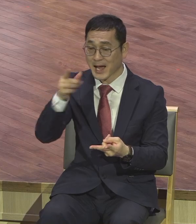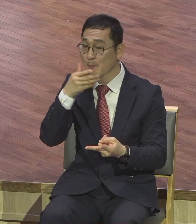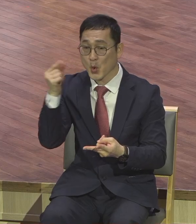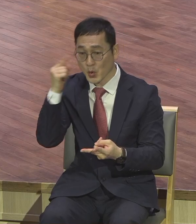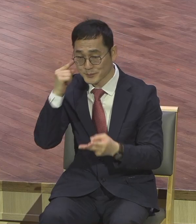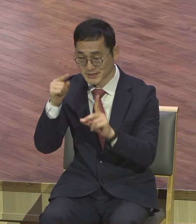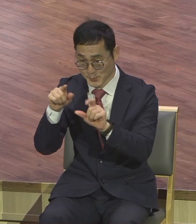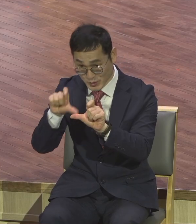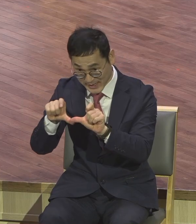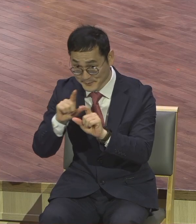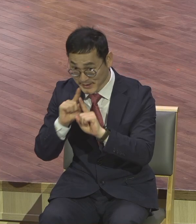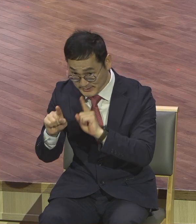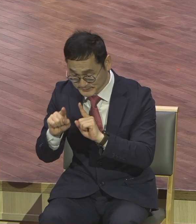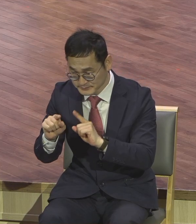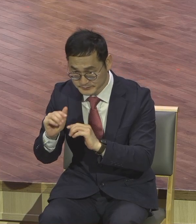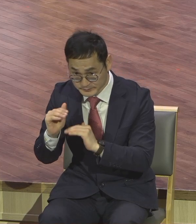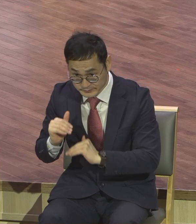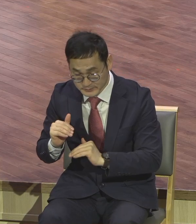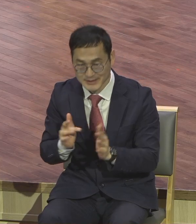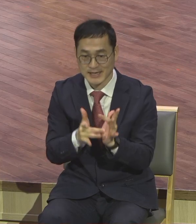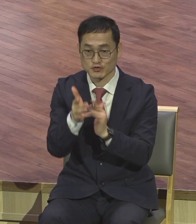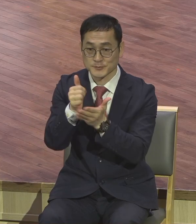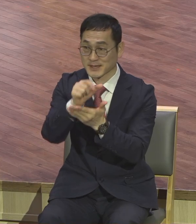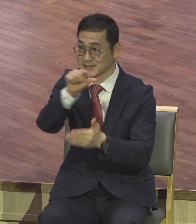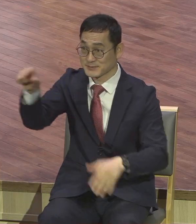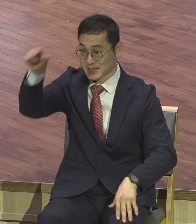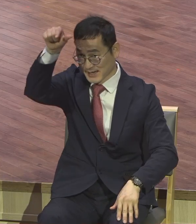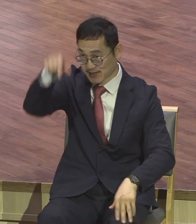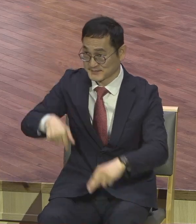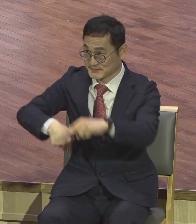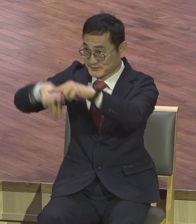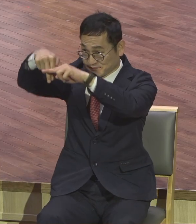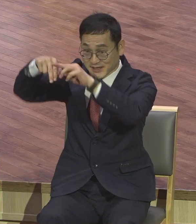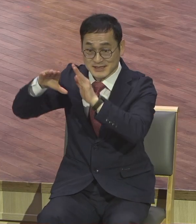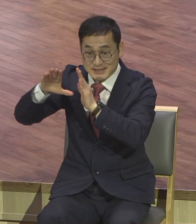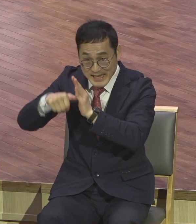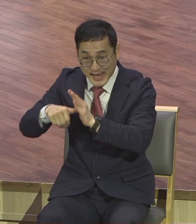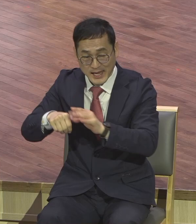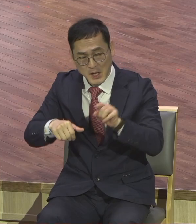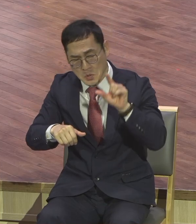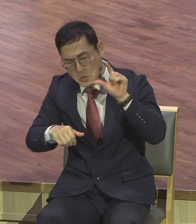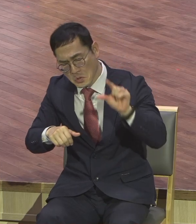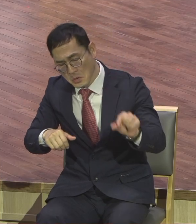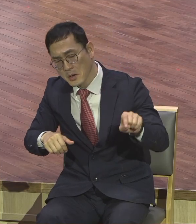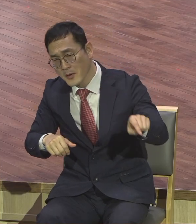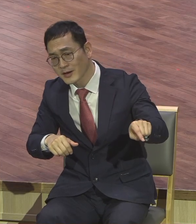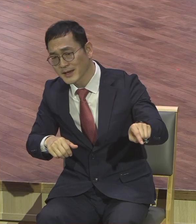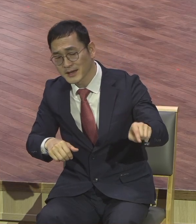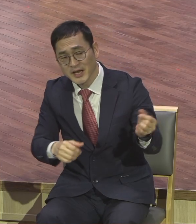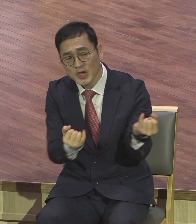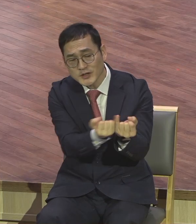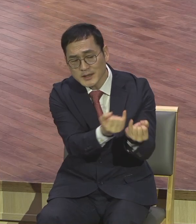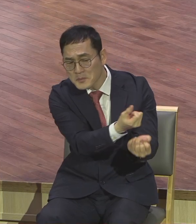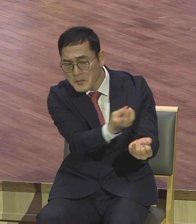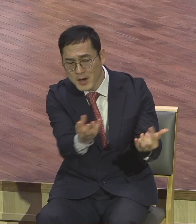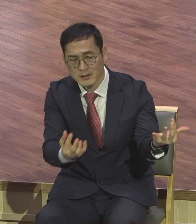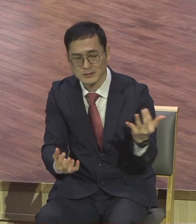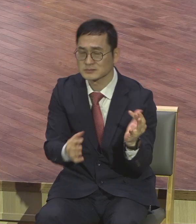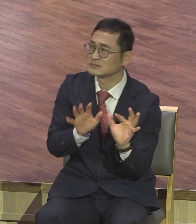예수님께서 십자가에 목밖에 있을 때 멀리서 바라보던 여자들이 있었는데 그 가운데